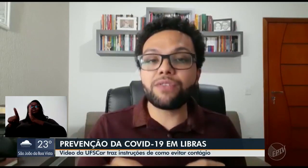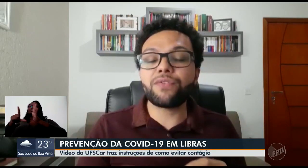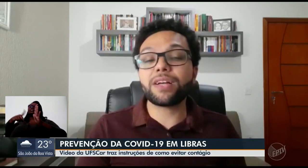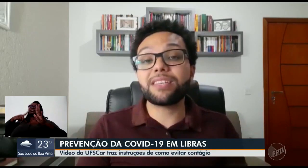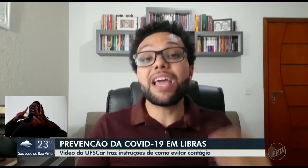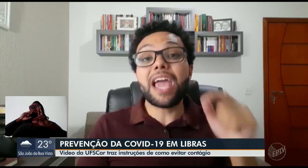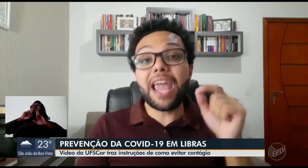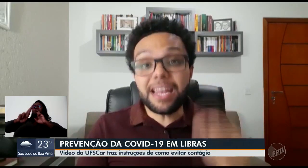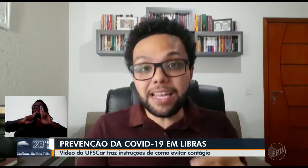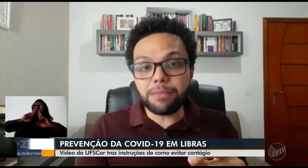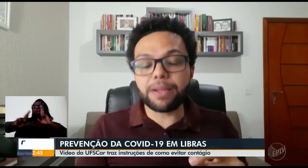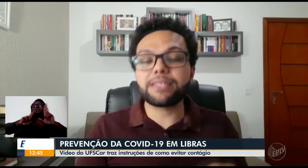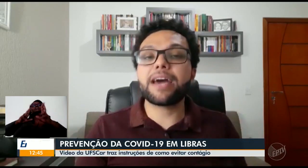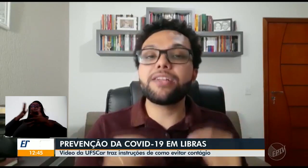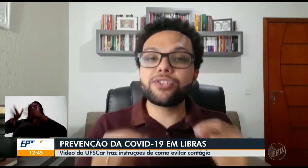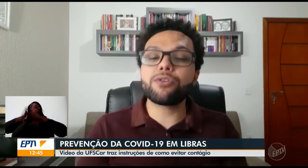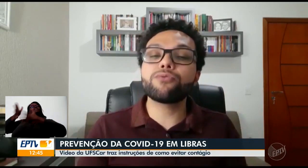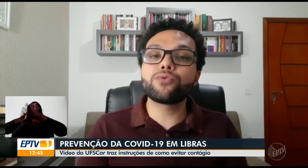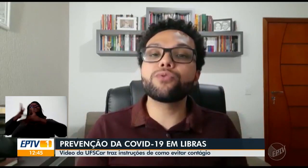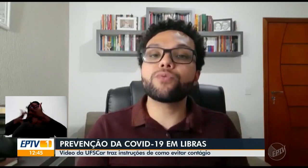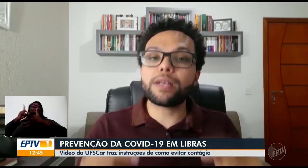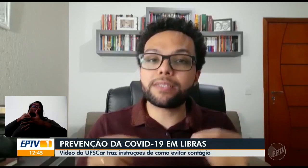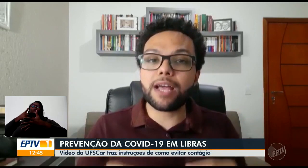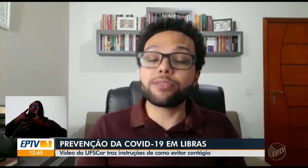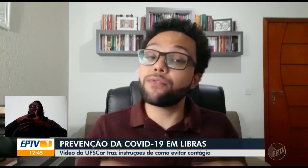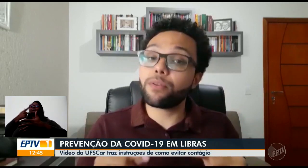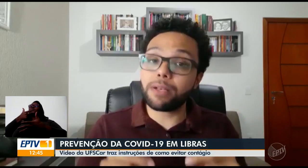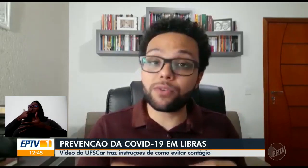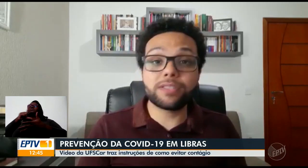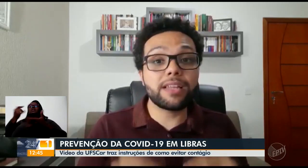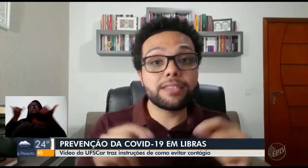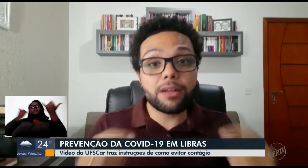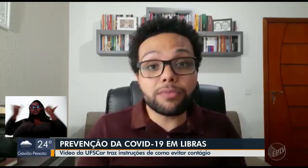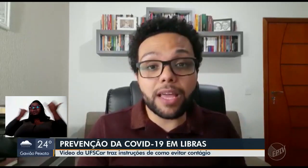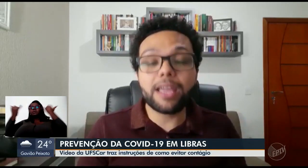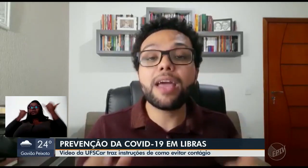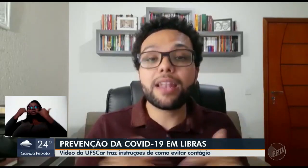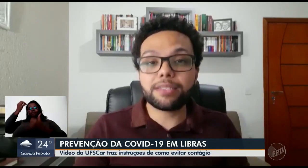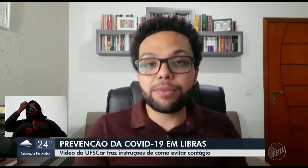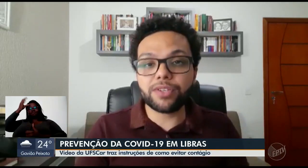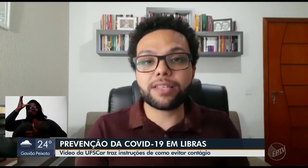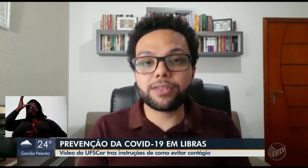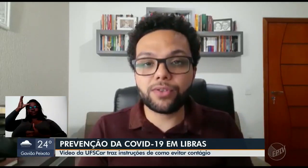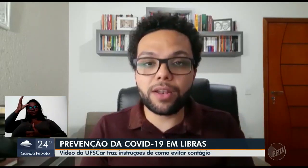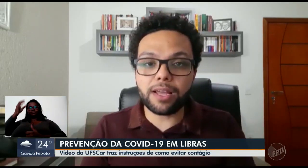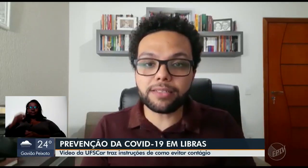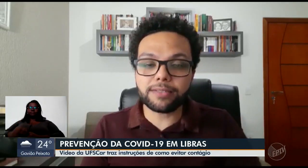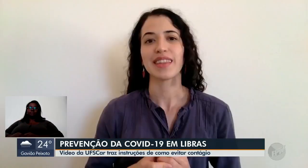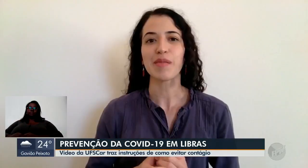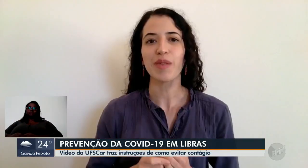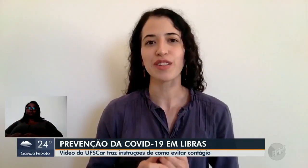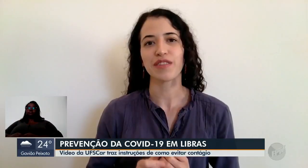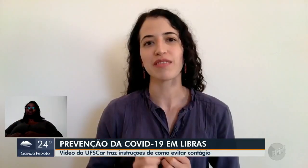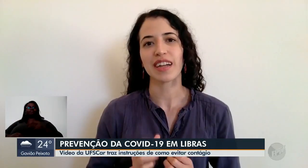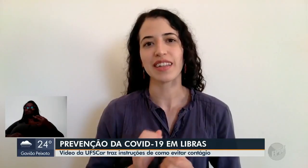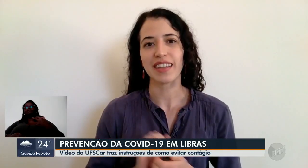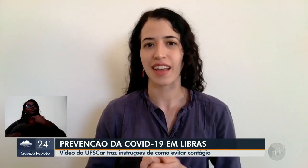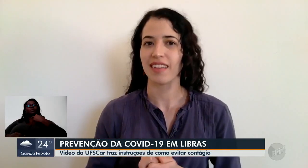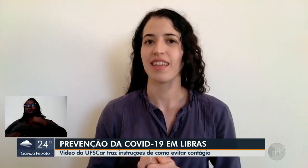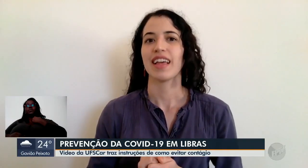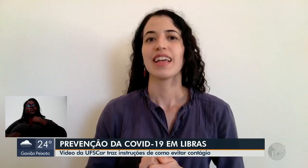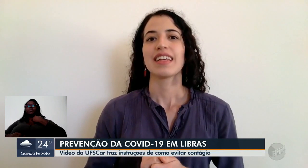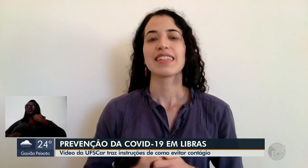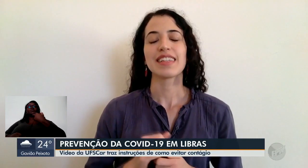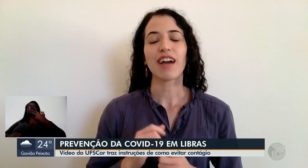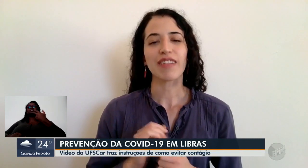científicas em libras, garantindo aos surdos o acesso a informações que eles não têm nas mídias tradicionais. Não pode faltar